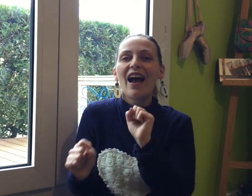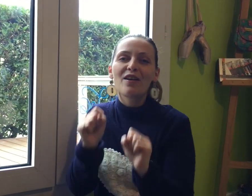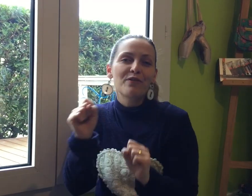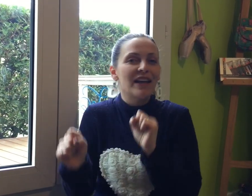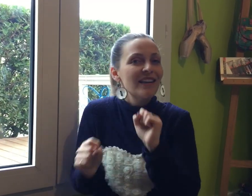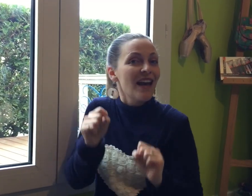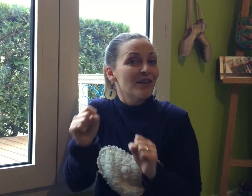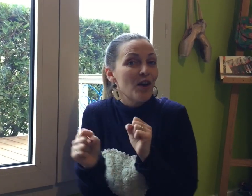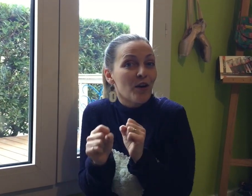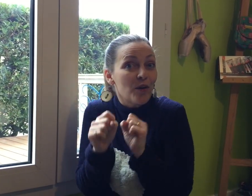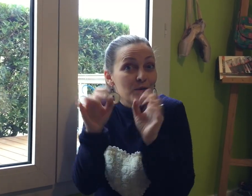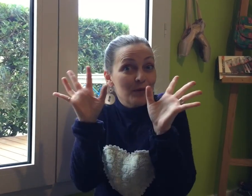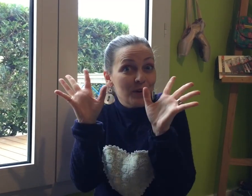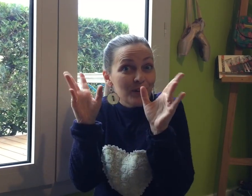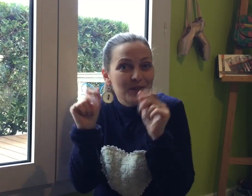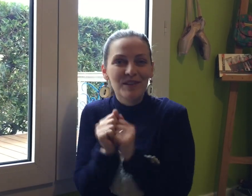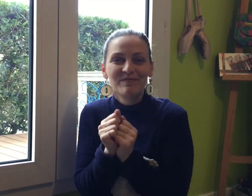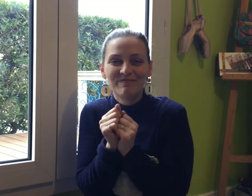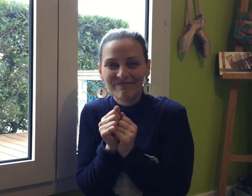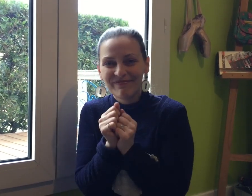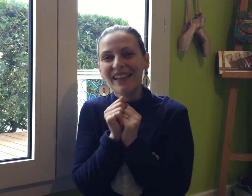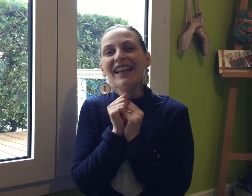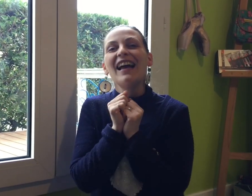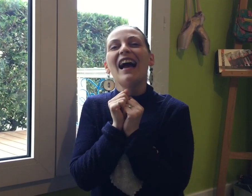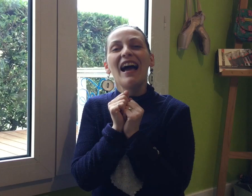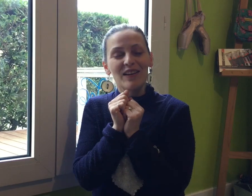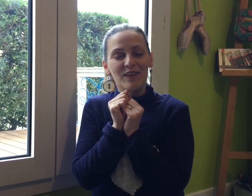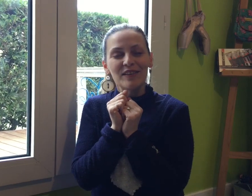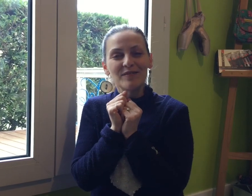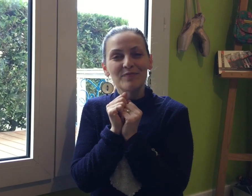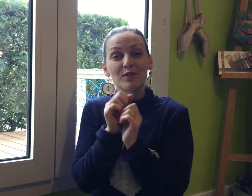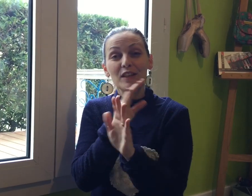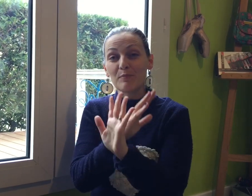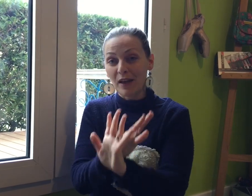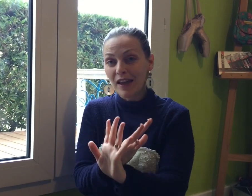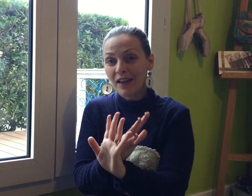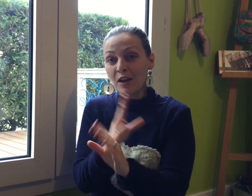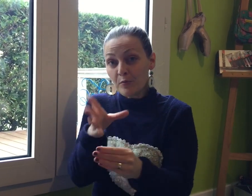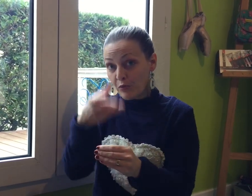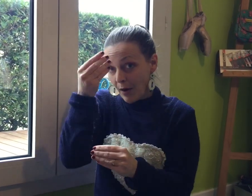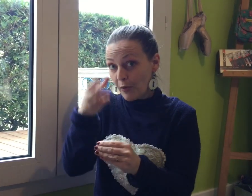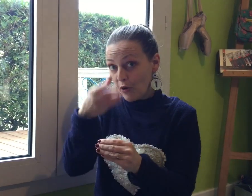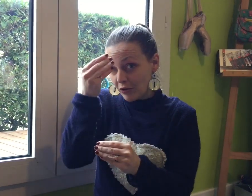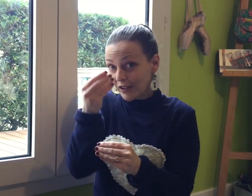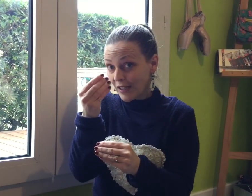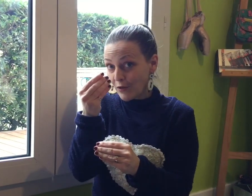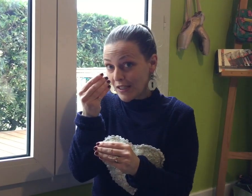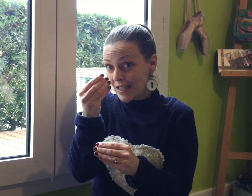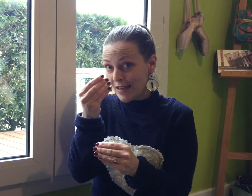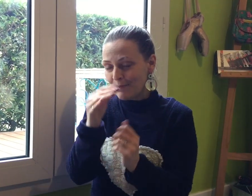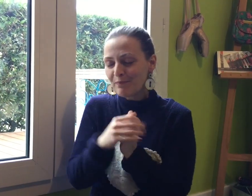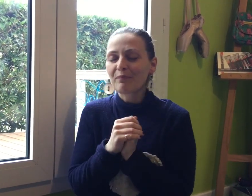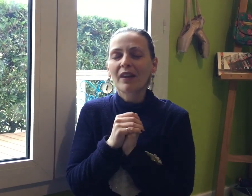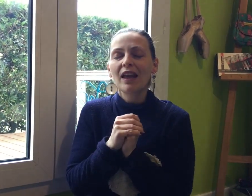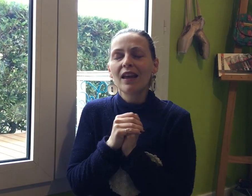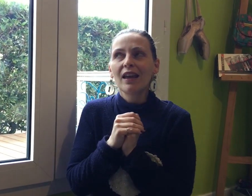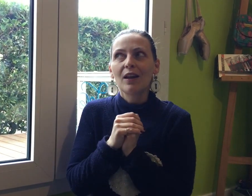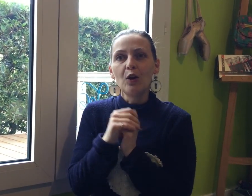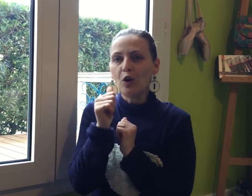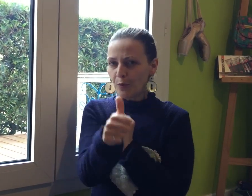avec ardeur Alors, vous êtes prêts pour apprendre quelques signes ? Le